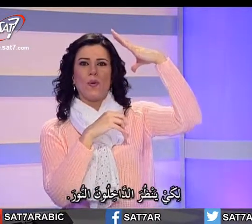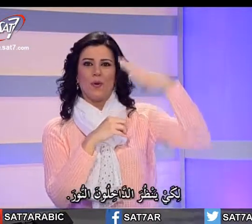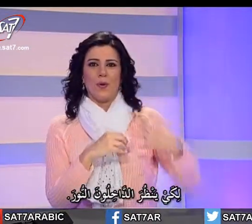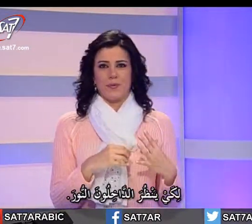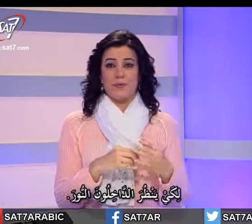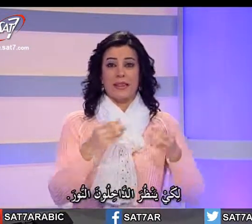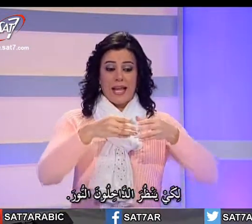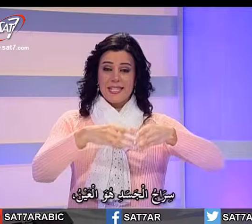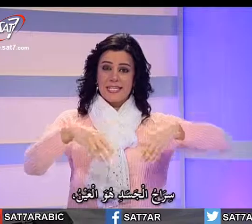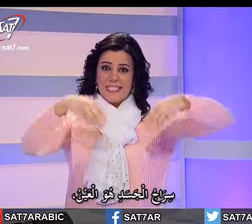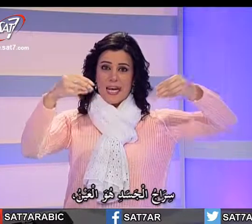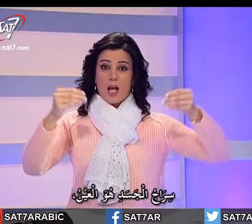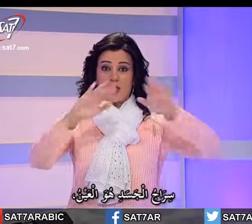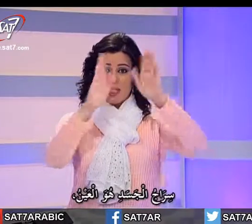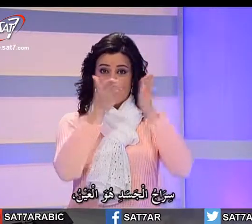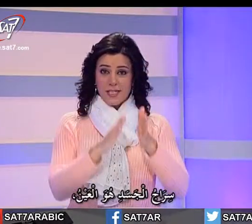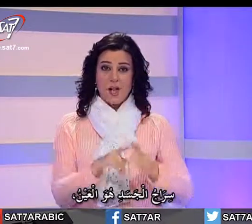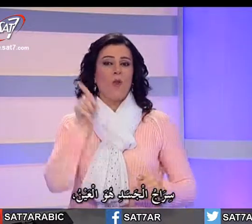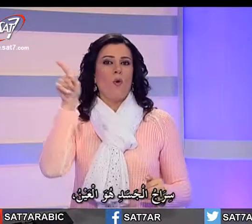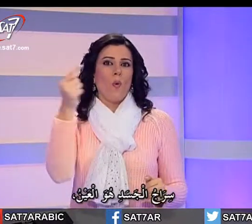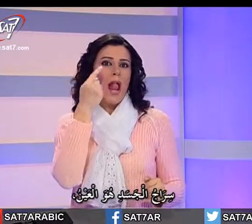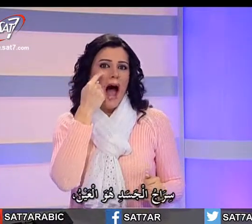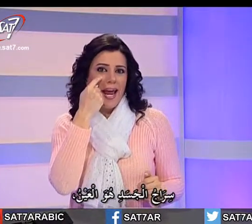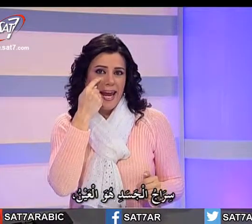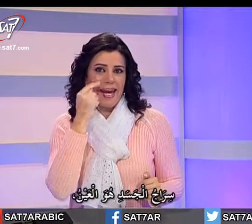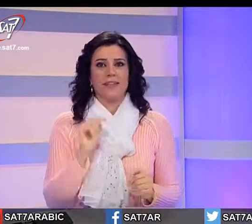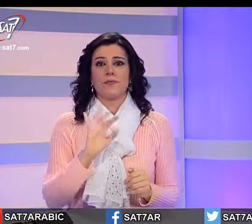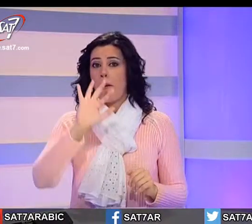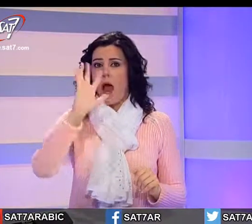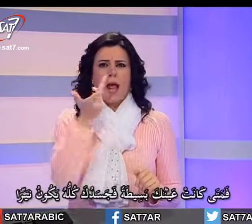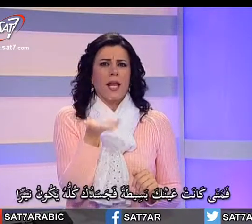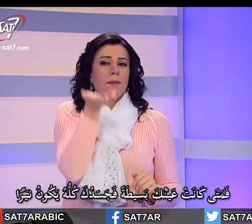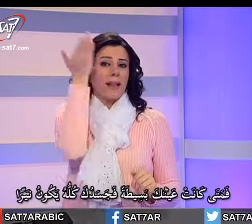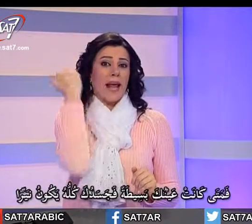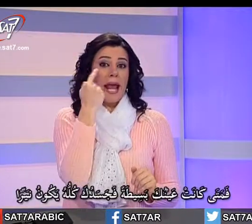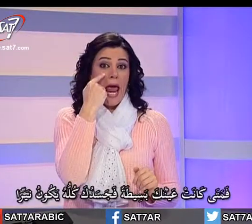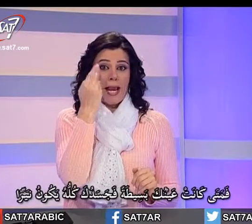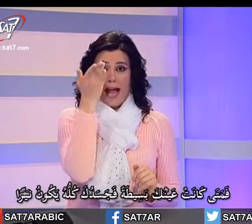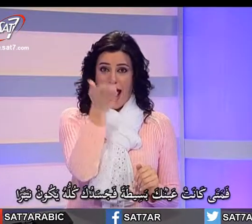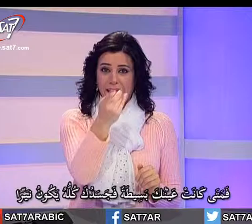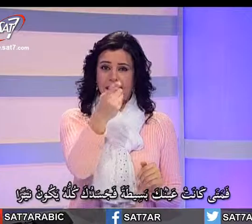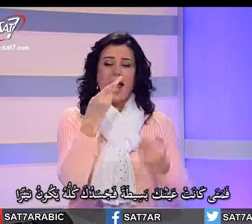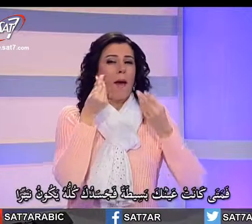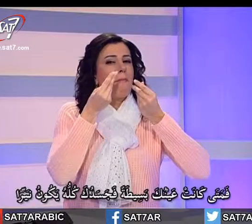سراج الجسد هو العين فمتى كانت عينك